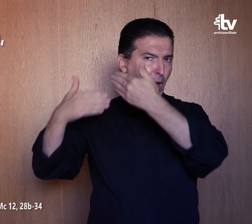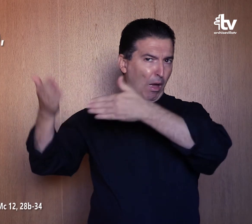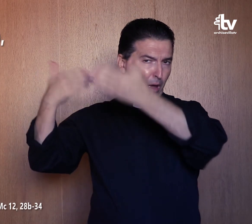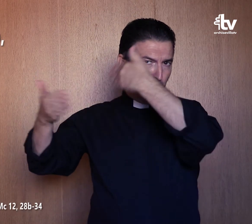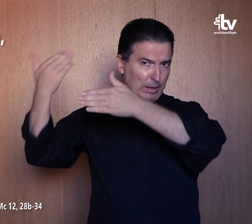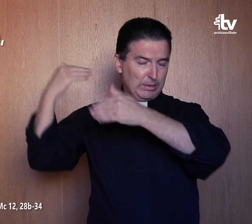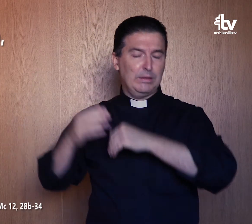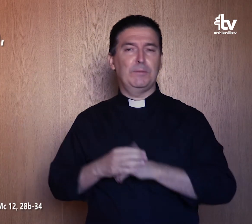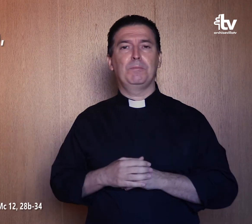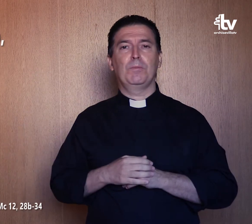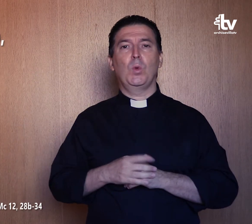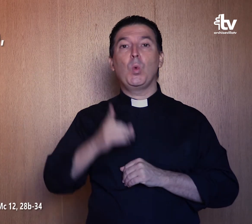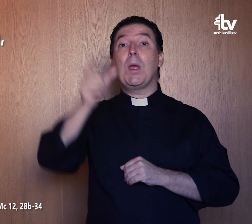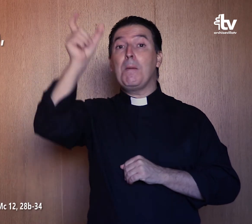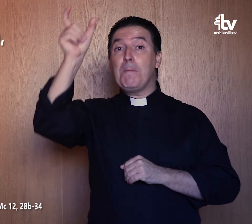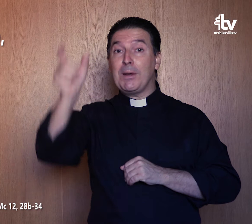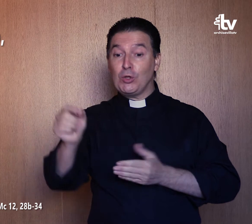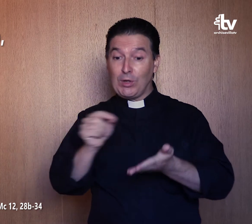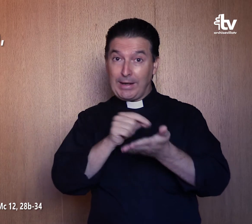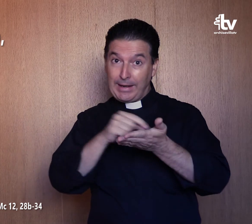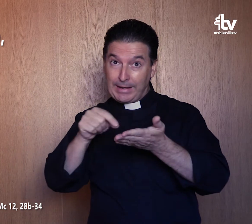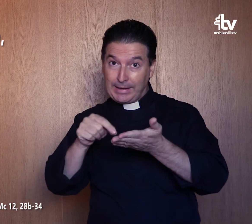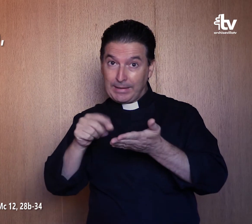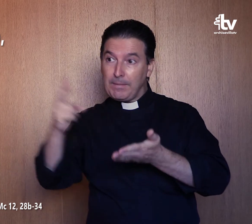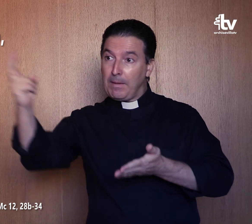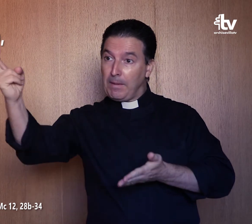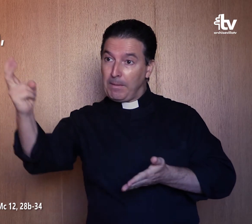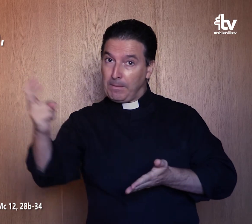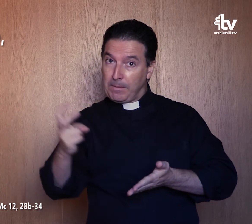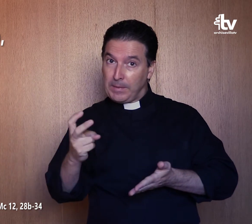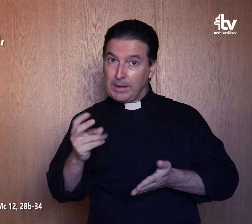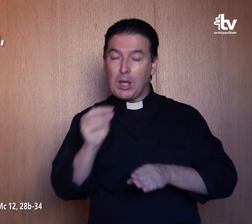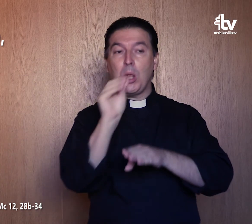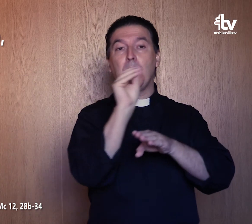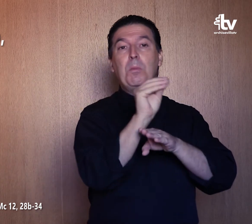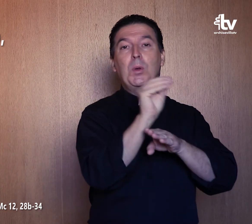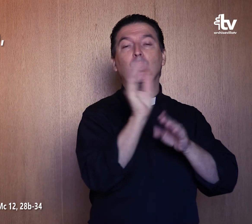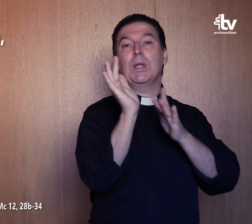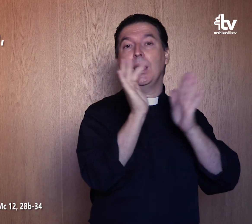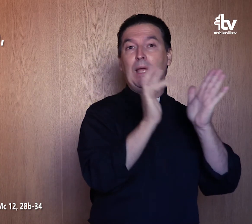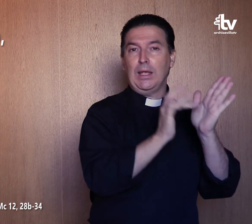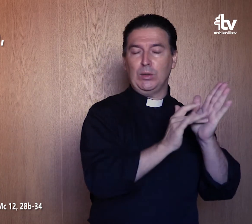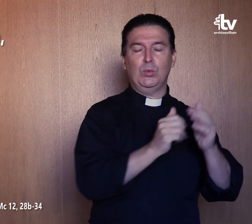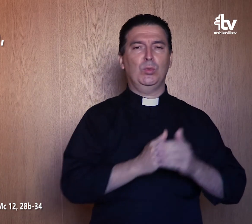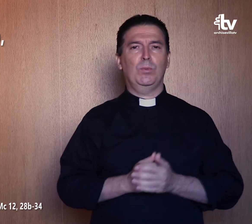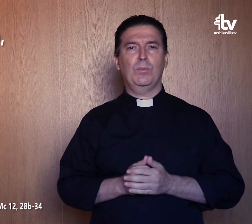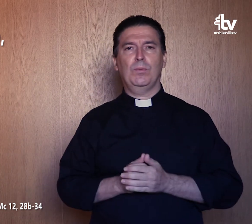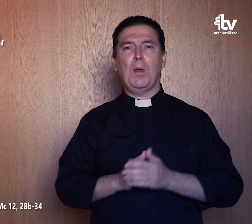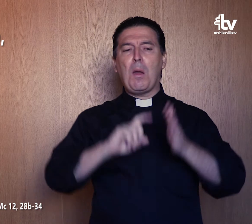aquel tiempo, un escriba se acercó y le preguntó, ¿Qué